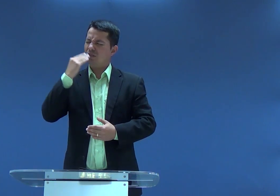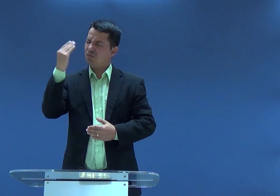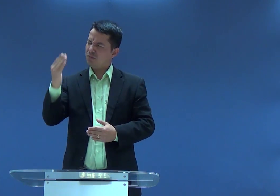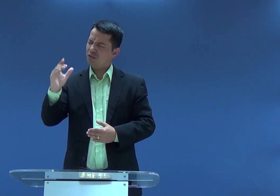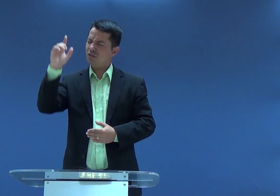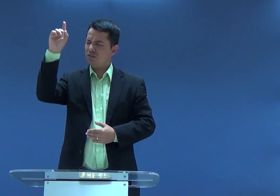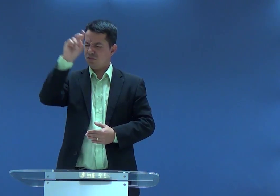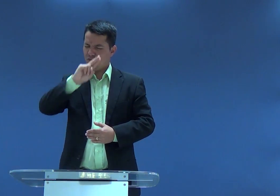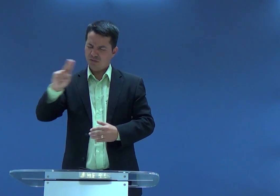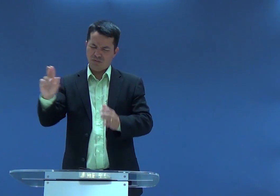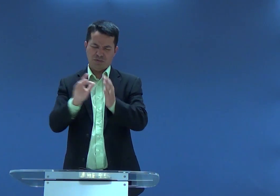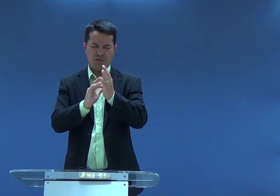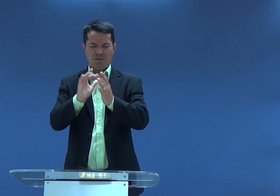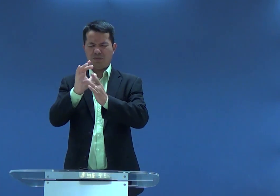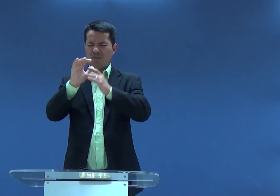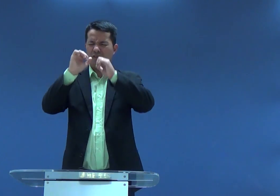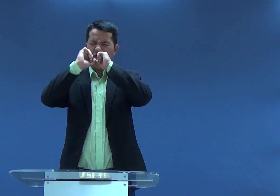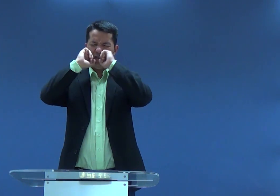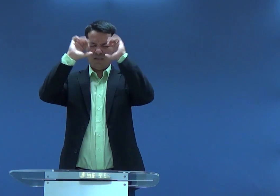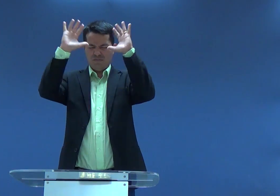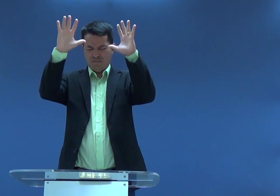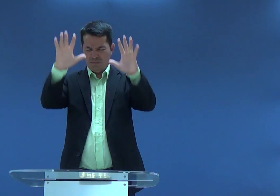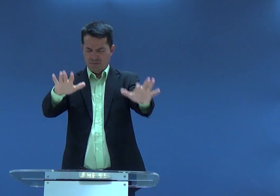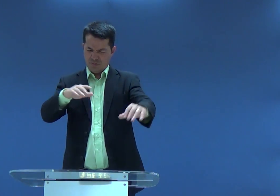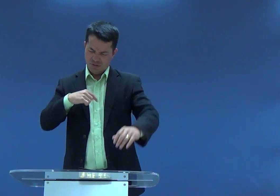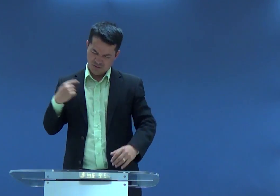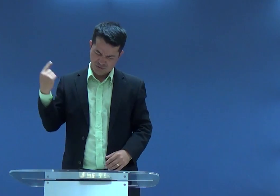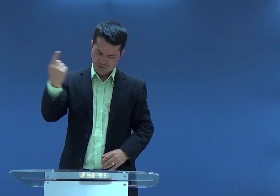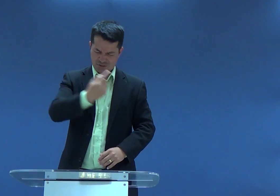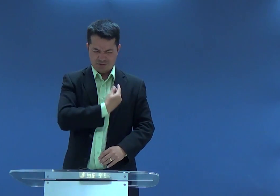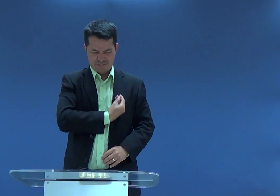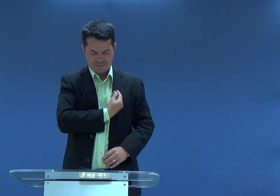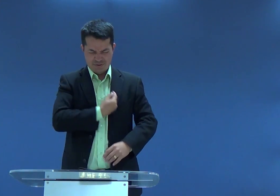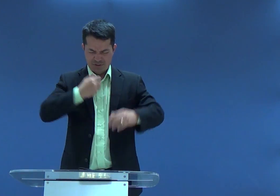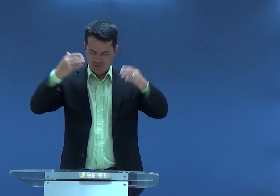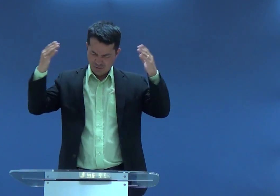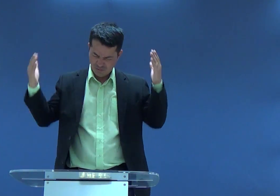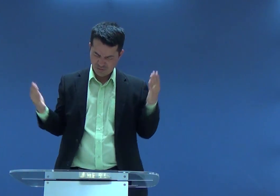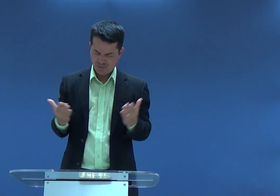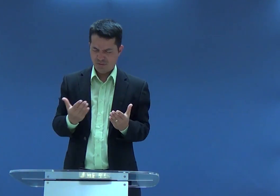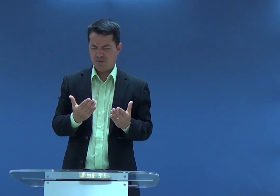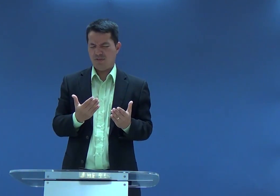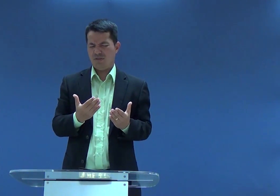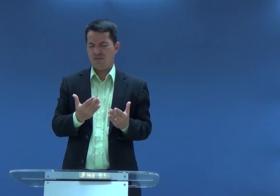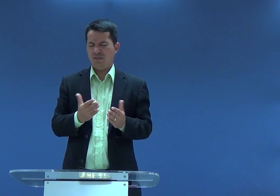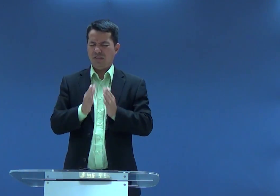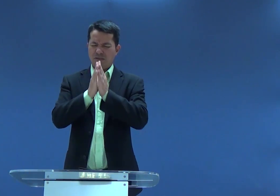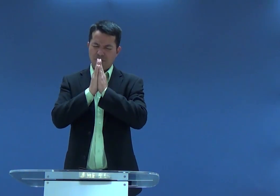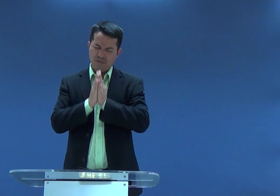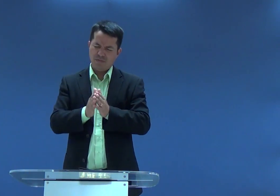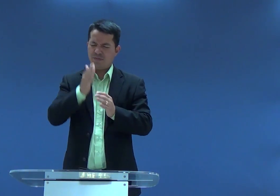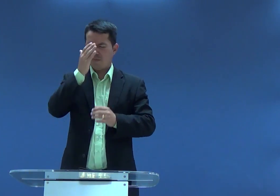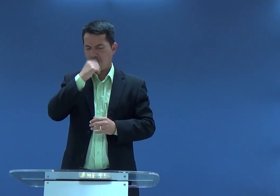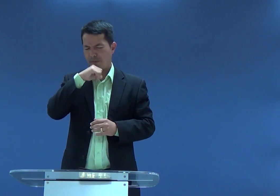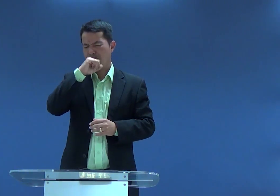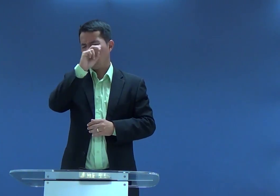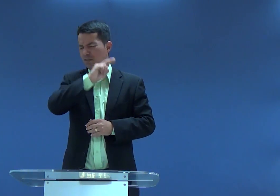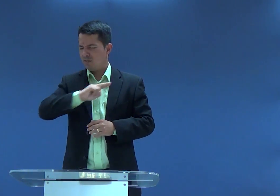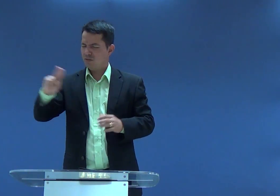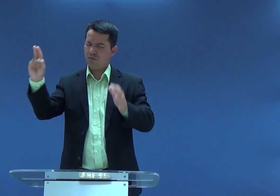Senhor, obrigado, queria pedir em nome de Jesus, que o Senhor abençoasse nossas vidas, neste instante, por favor, Pai,